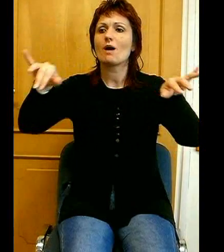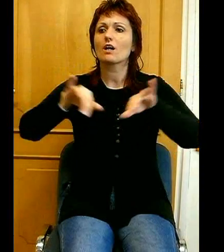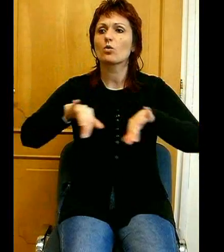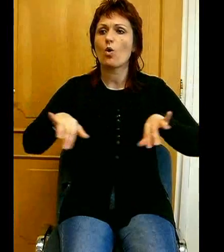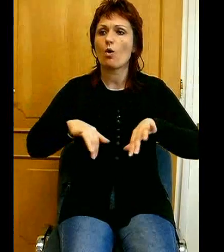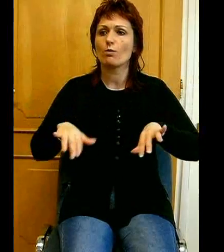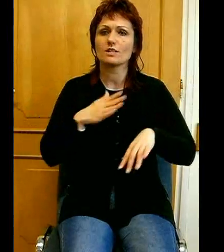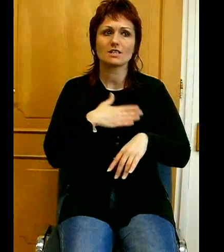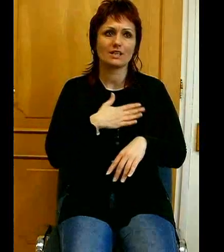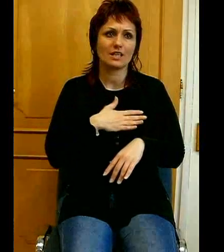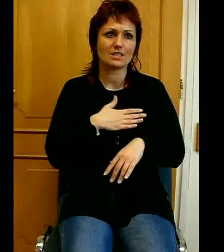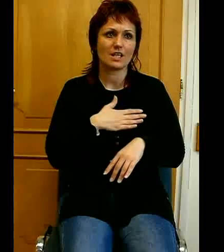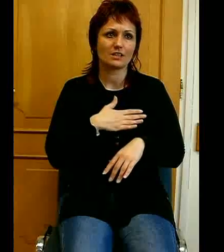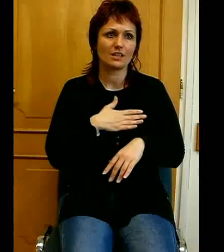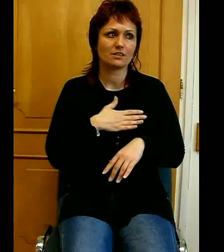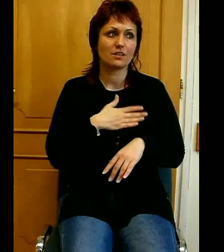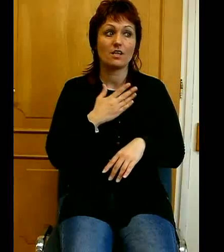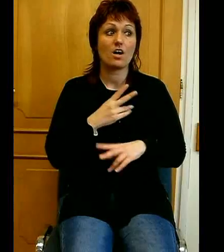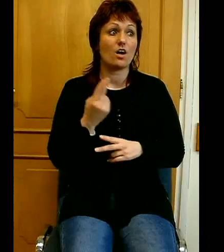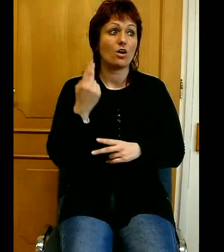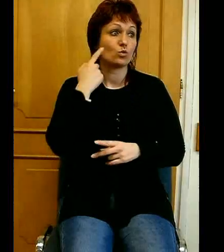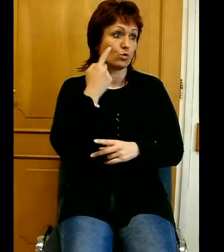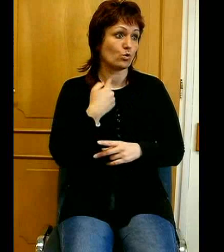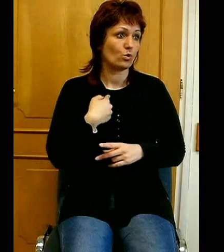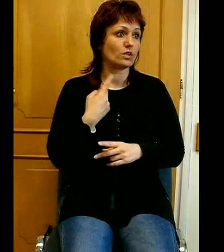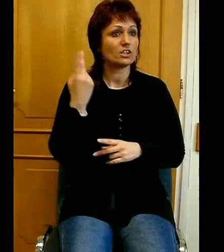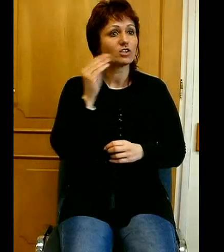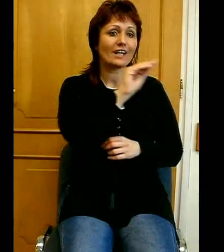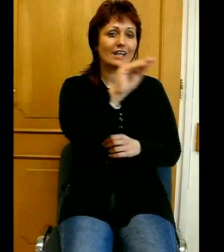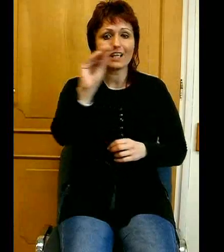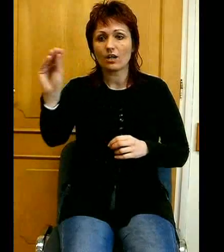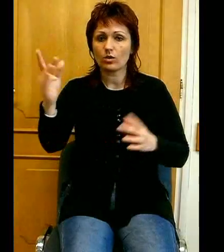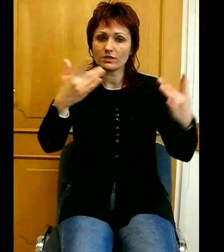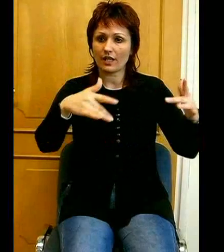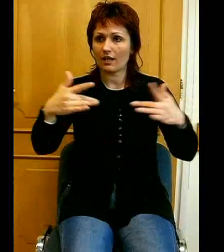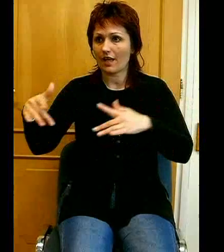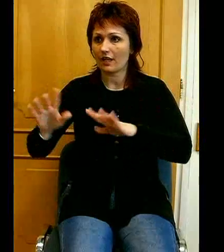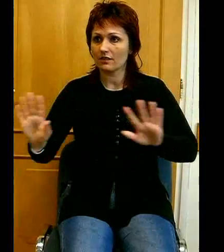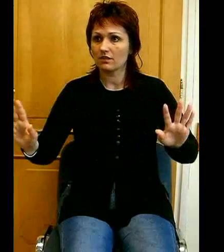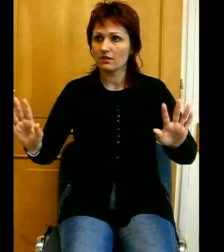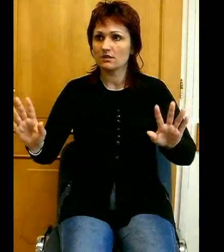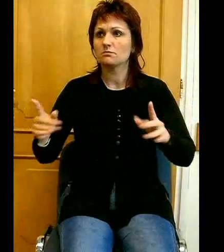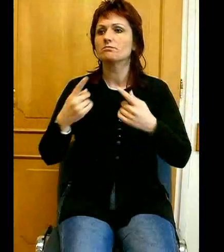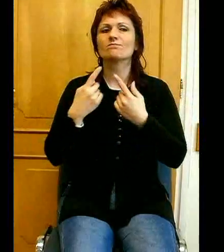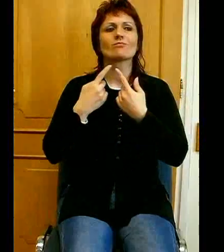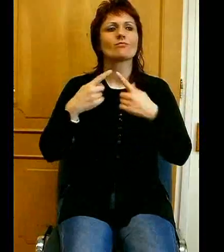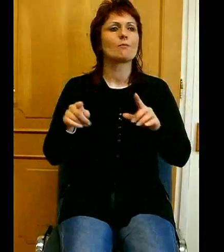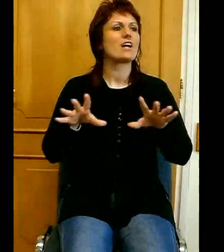hisztuk, hogy Isten jelölte ki itt a helyünket, akkor mindent egészen másképp fogadunk jön tőle. És akkor